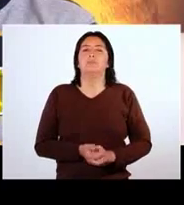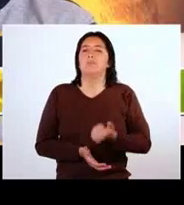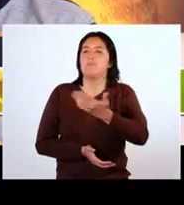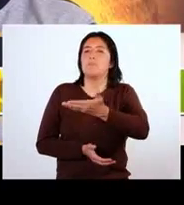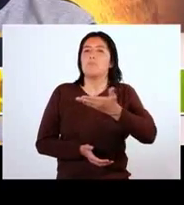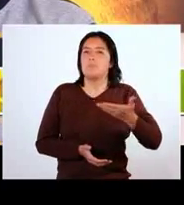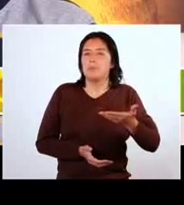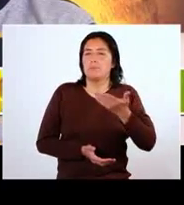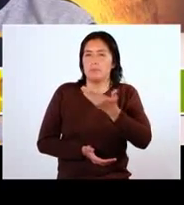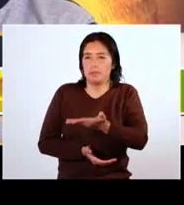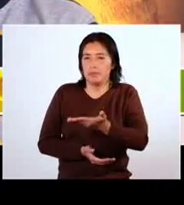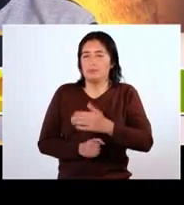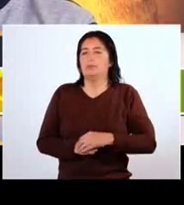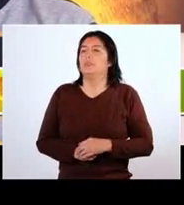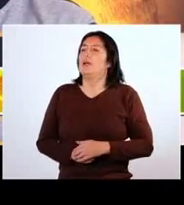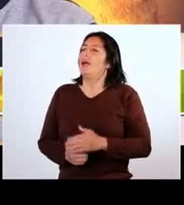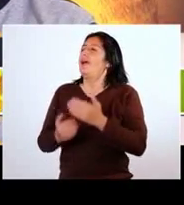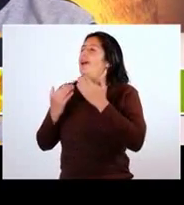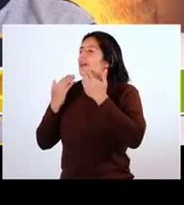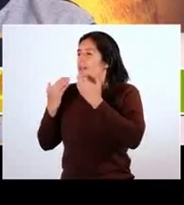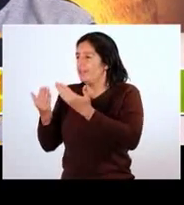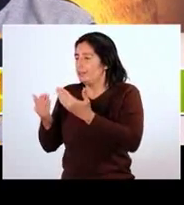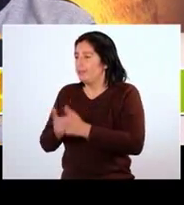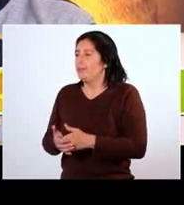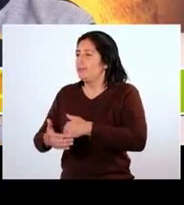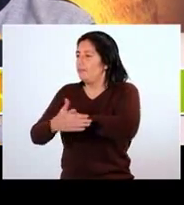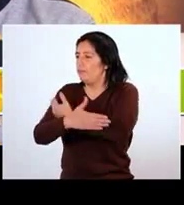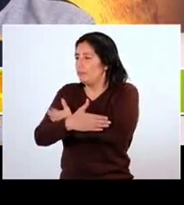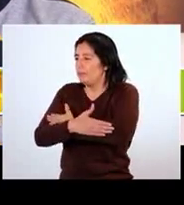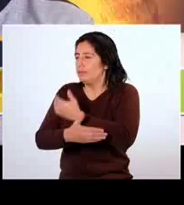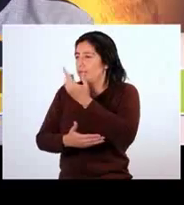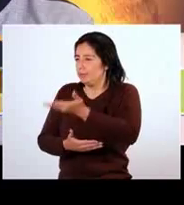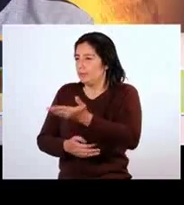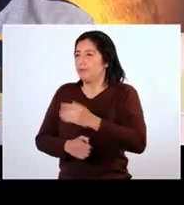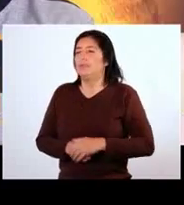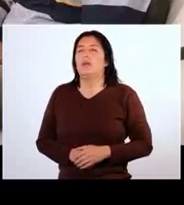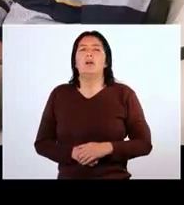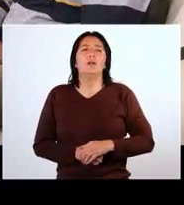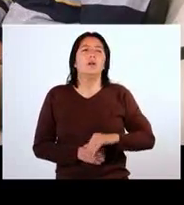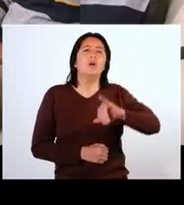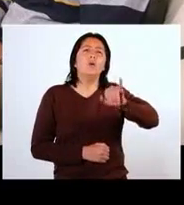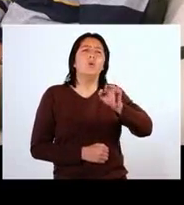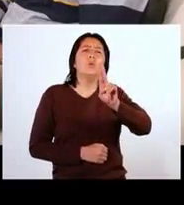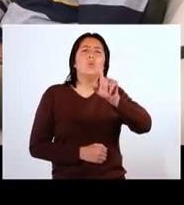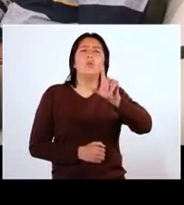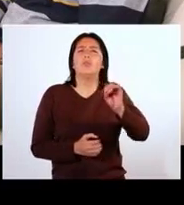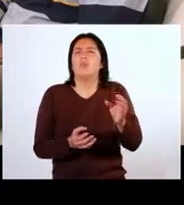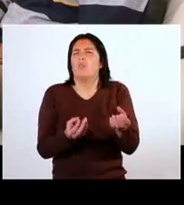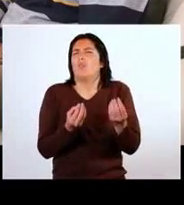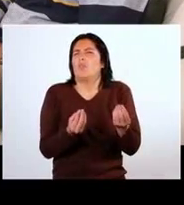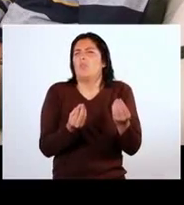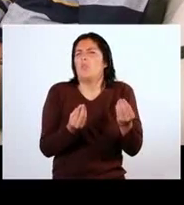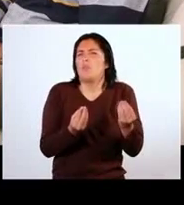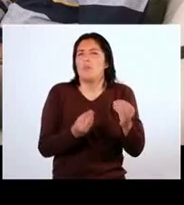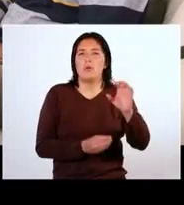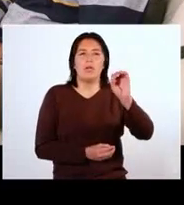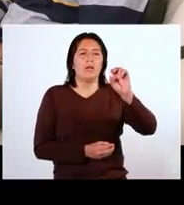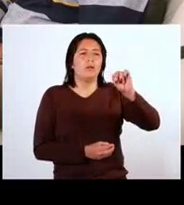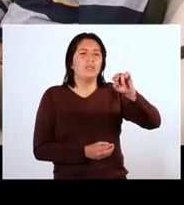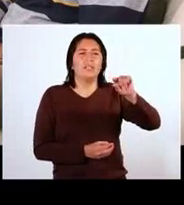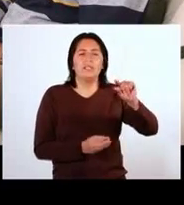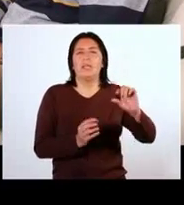Bienvenido al programa Julio. Muy amable, gracias y felicitaciones por el mismo. Julio, ¿de qué manera tu ONG